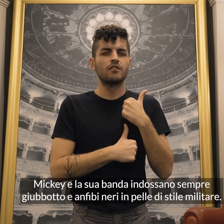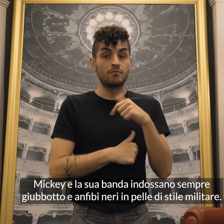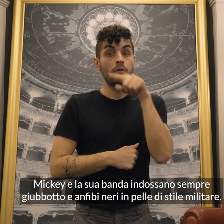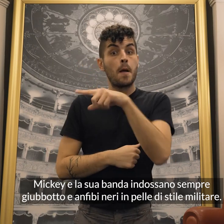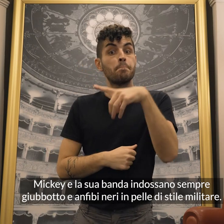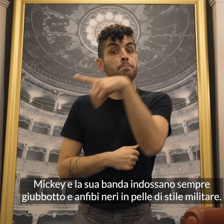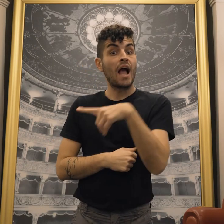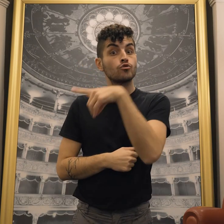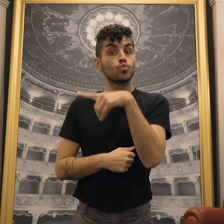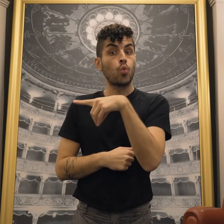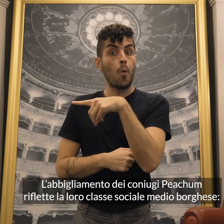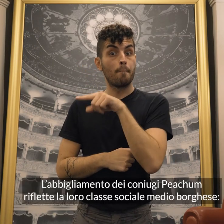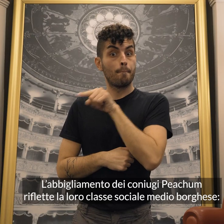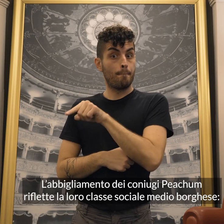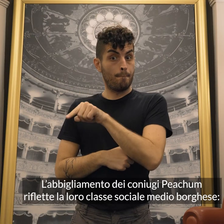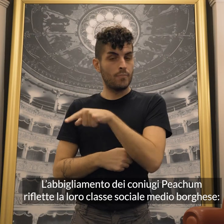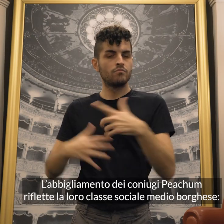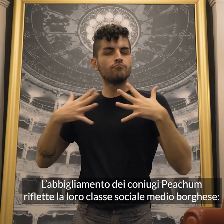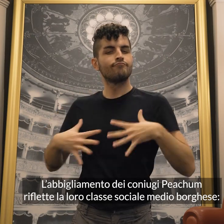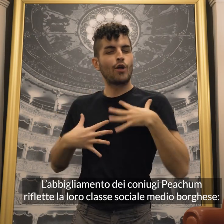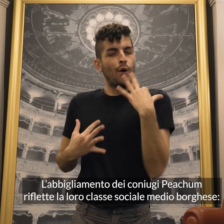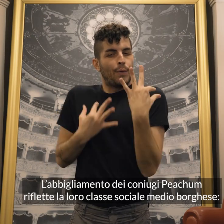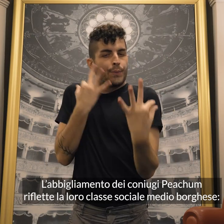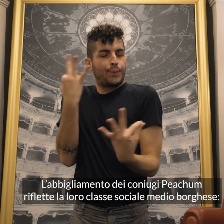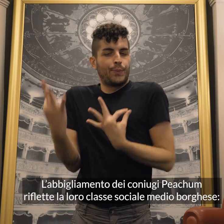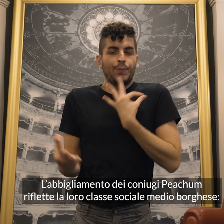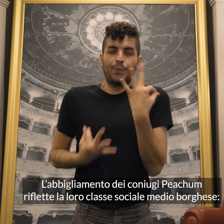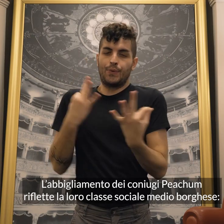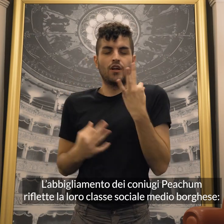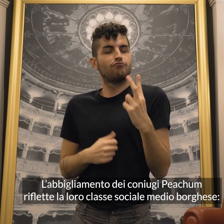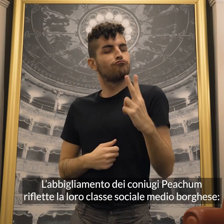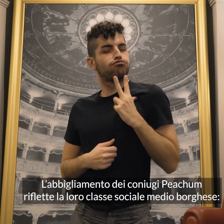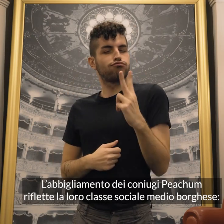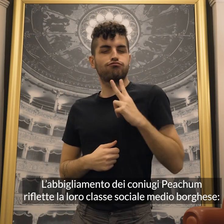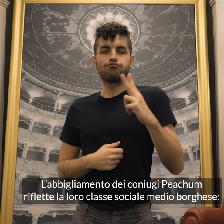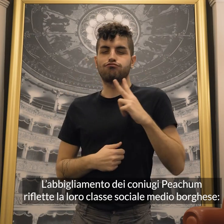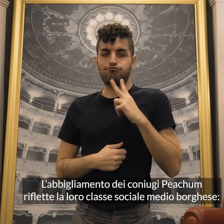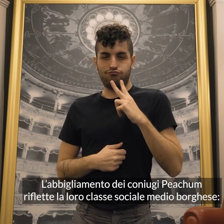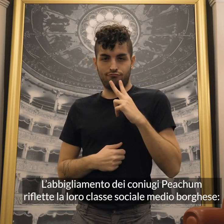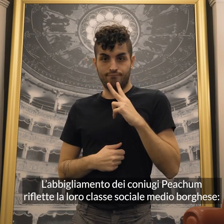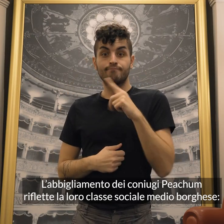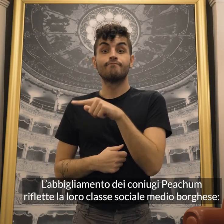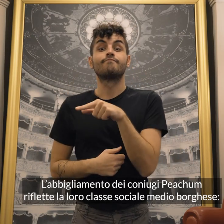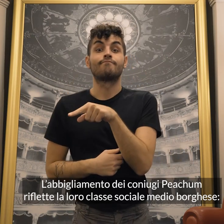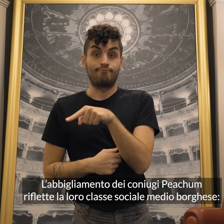militare. L'abbigliamento dei coni di Pichum riflette la loro classe sociale medio-borghese.